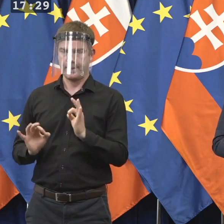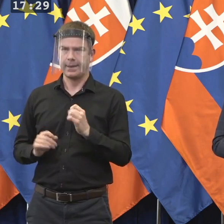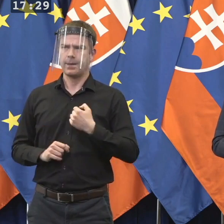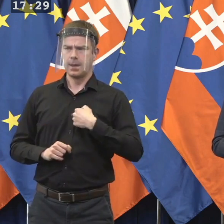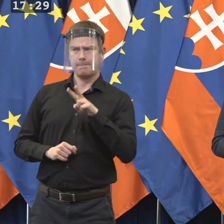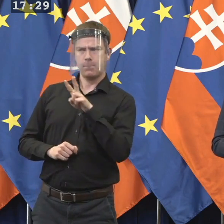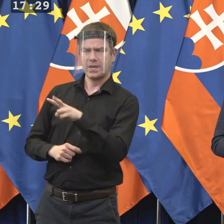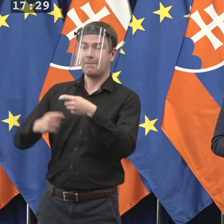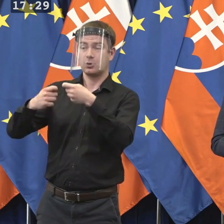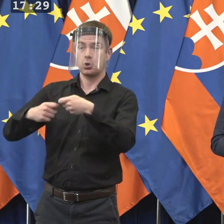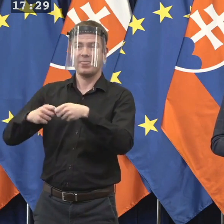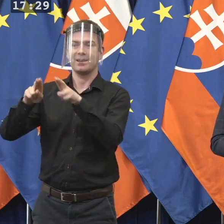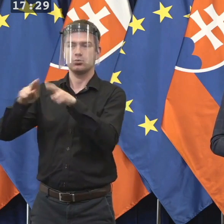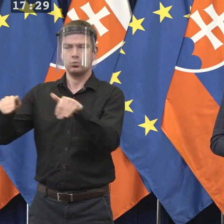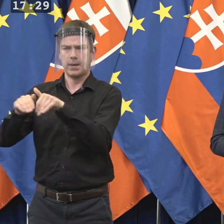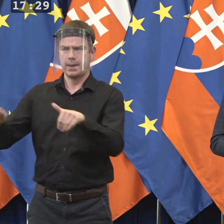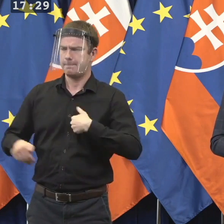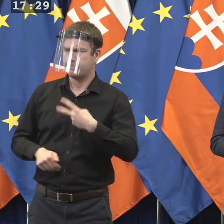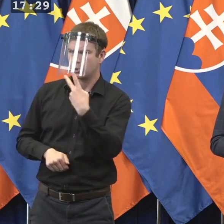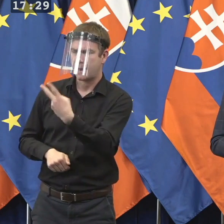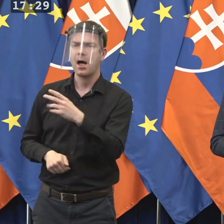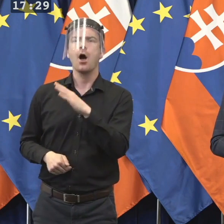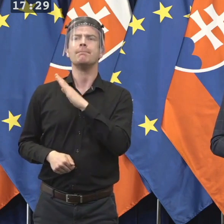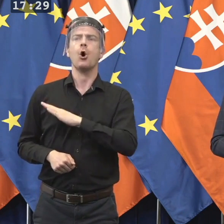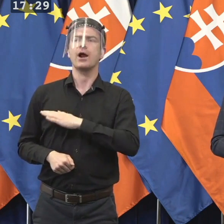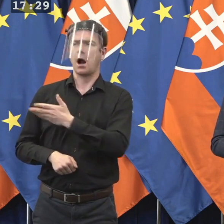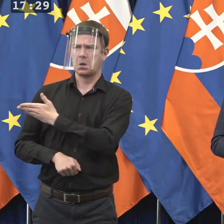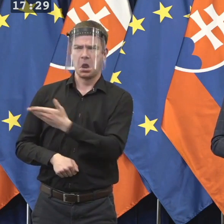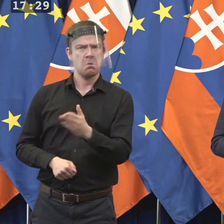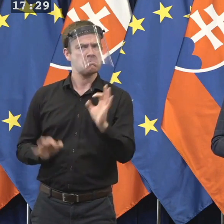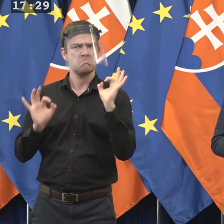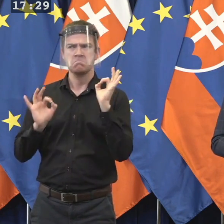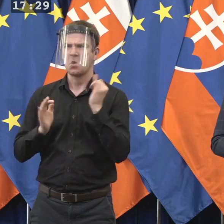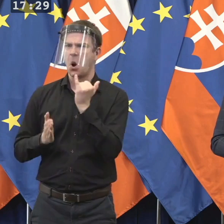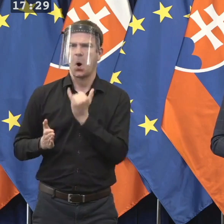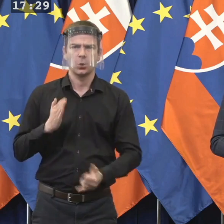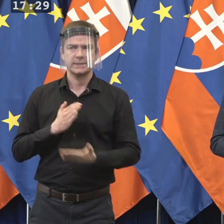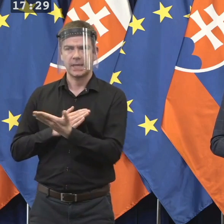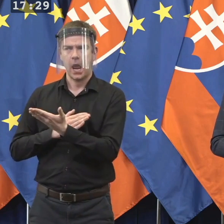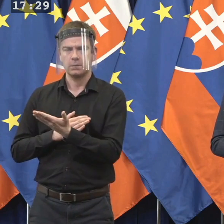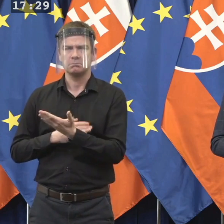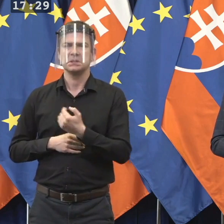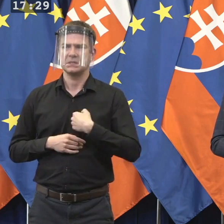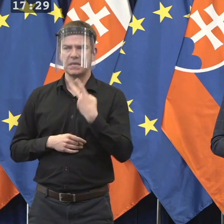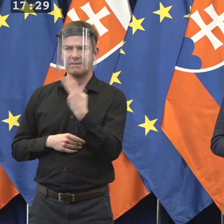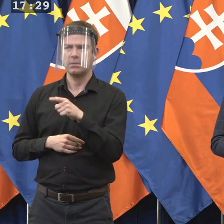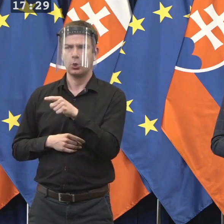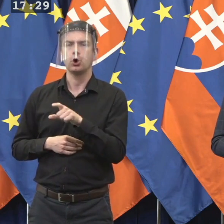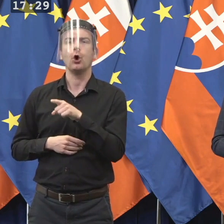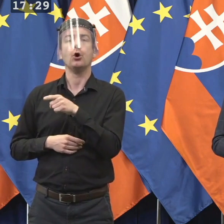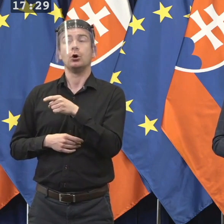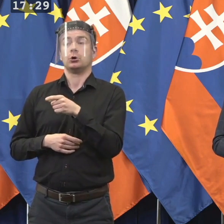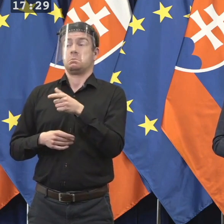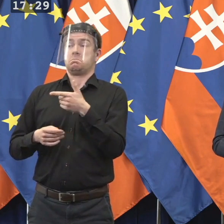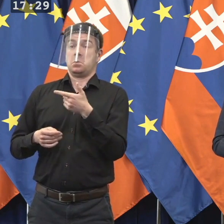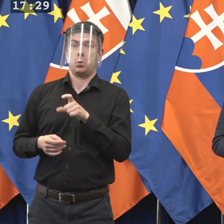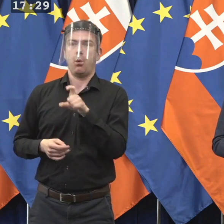ten morálne odborný potenciál je vysoký, tak to môže byť znovu dôvodom, že by sa nám iní kandidáti prihlásili do